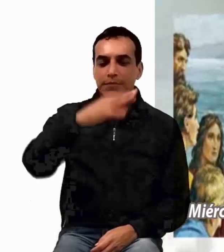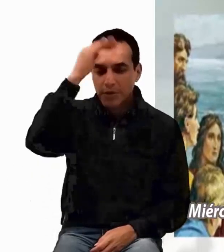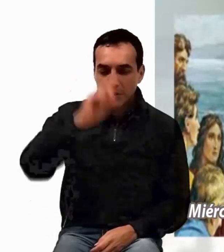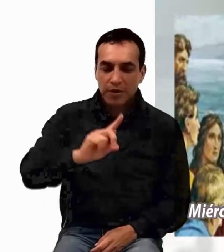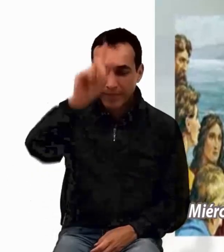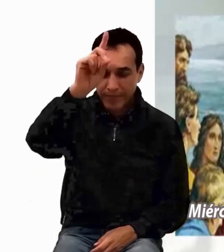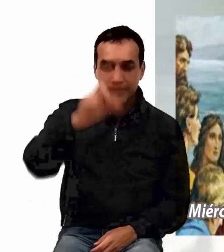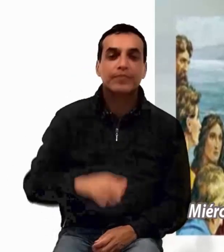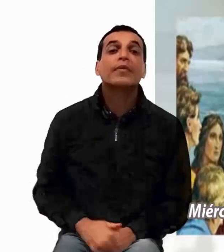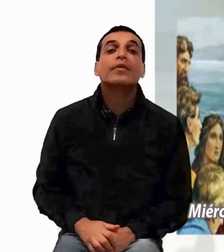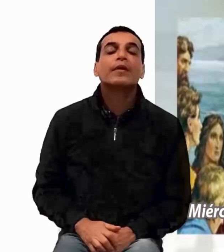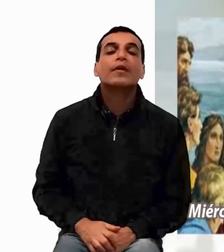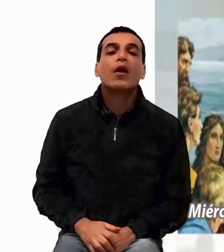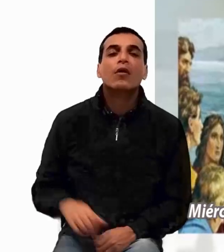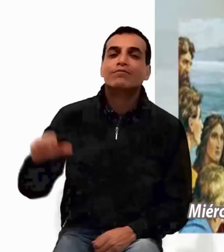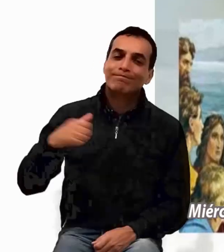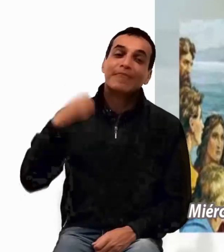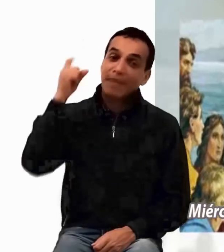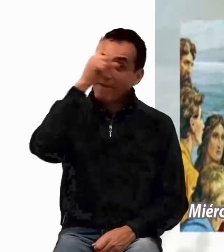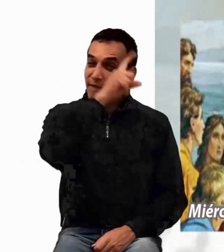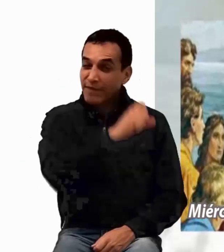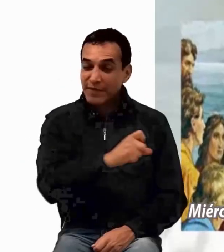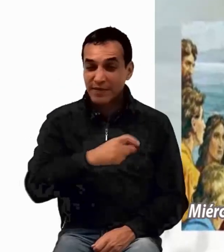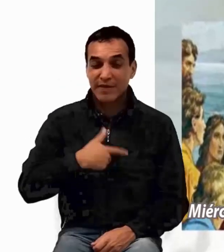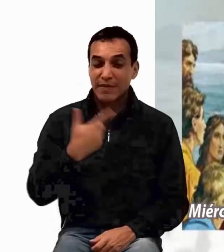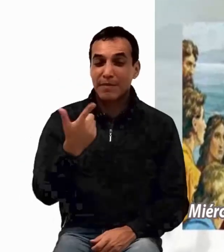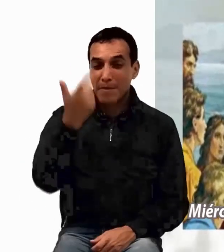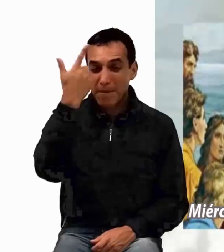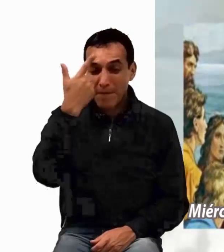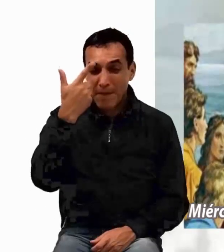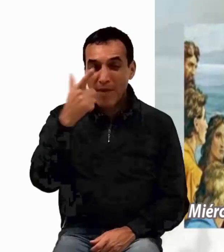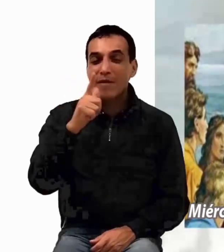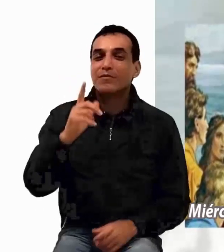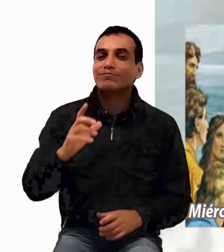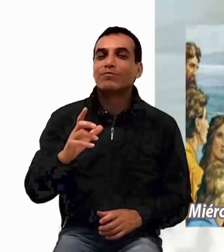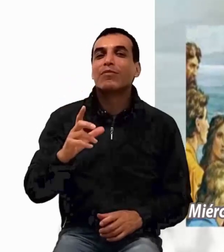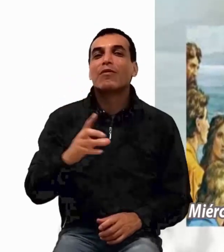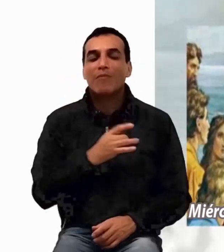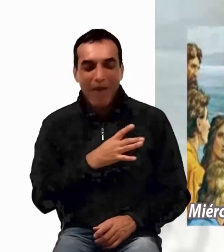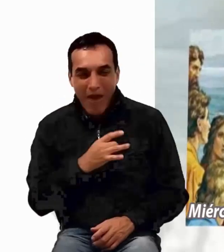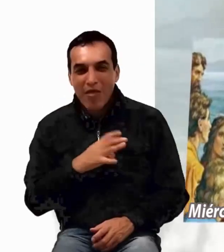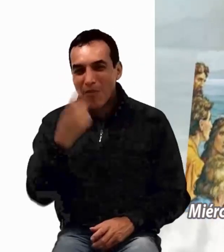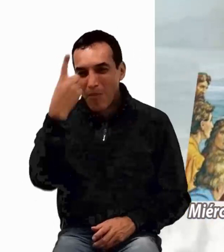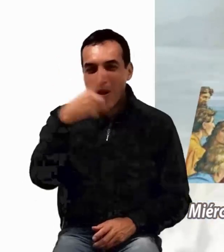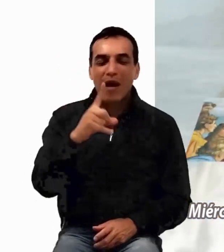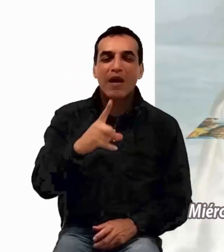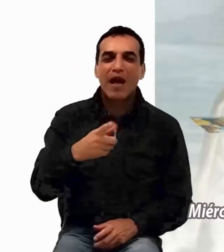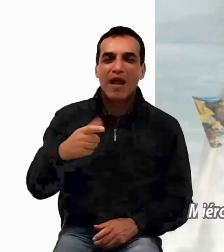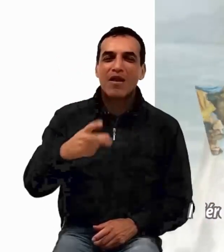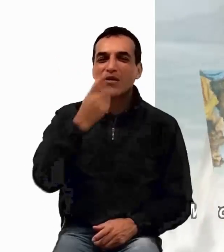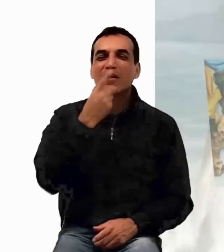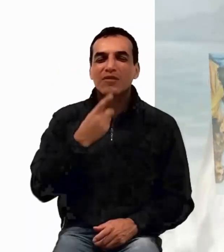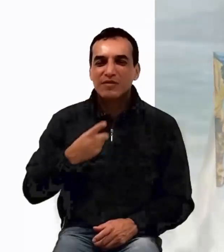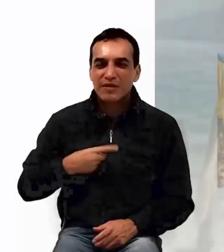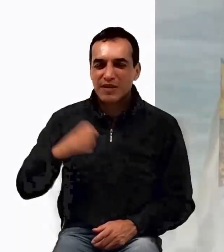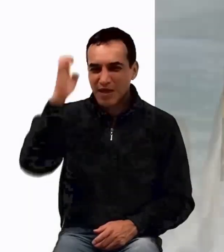difícil y peligroso vivir el Evangelio? Hay quienes se acercan ingenuamente al Evangelio, y